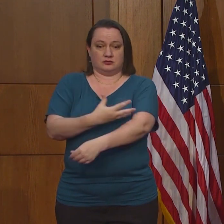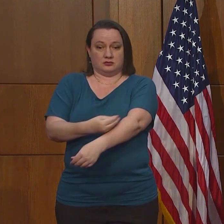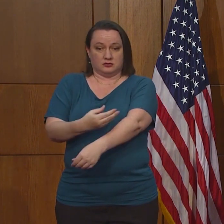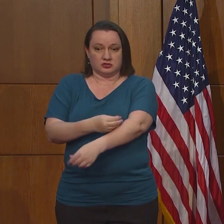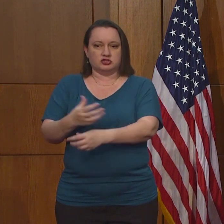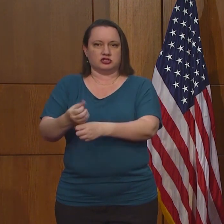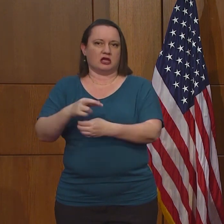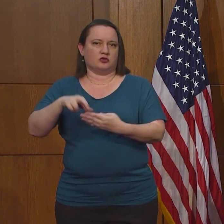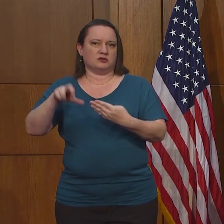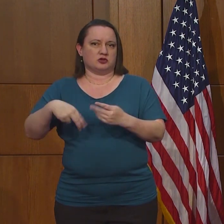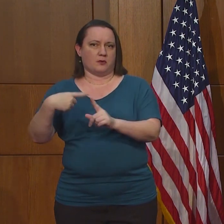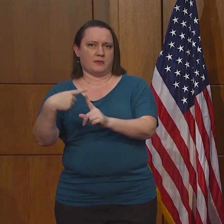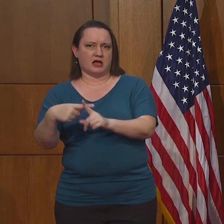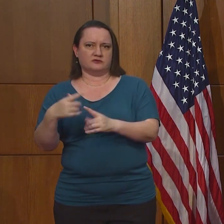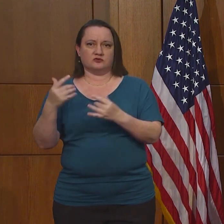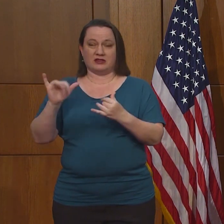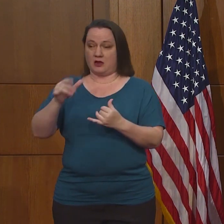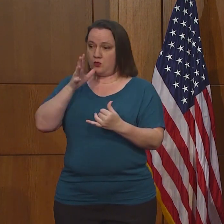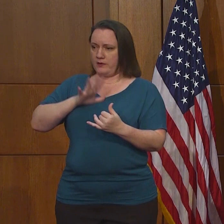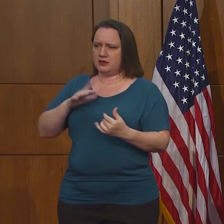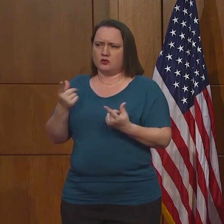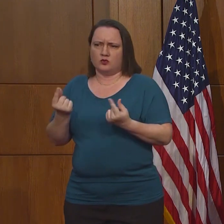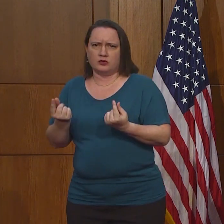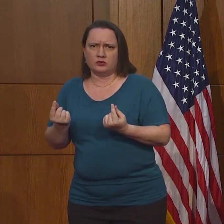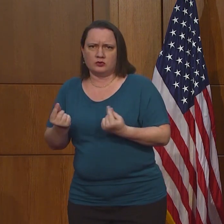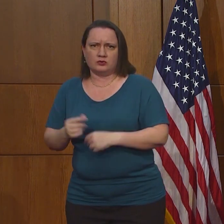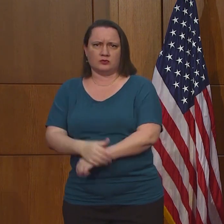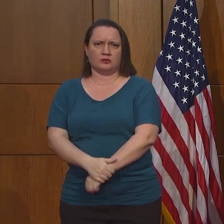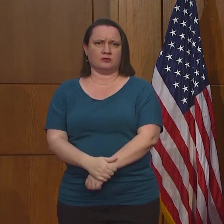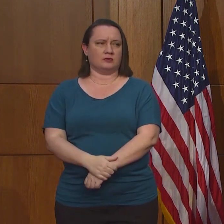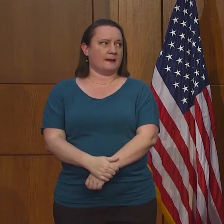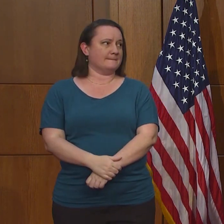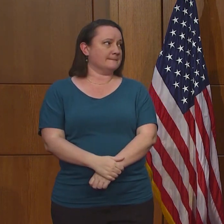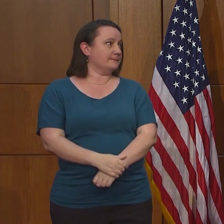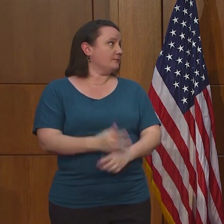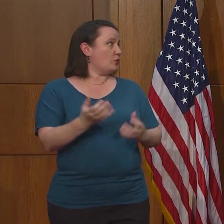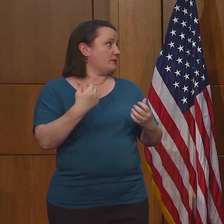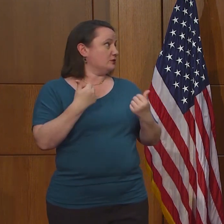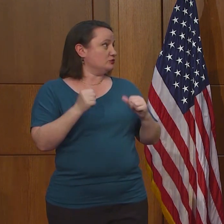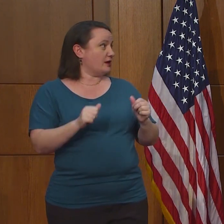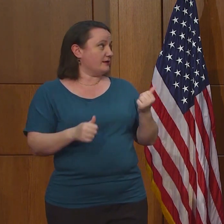Doctor Tony, ¿quiere responder a la pregunta?